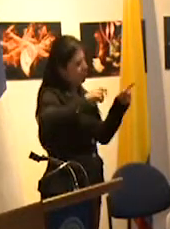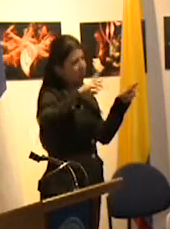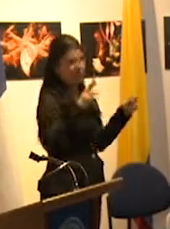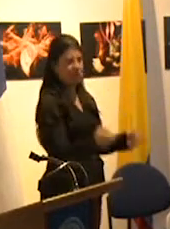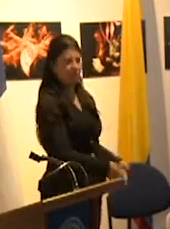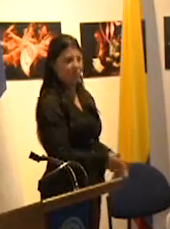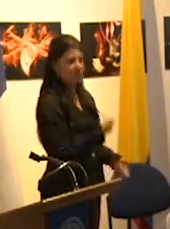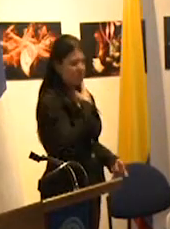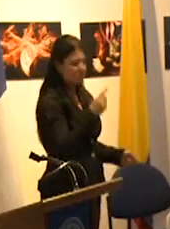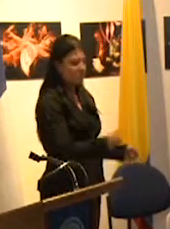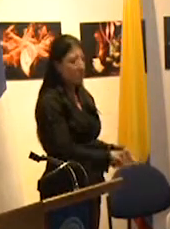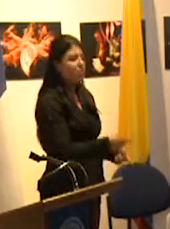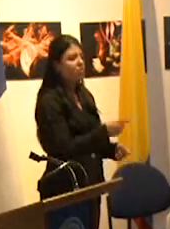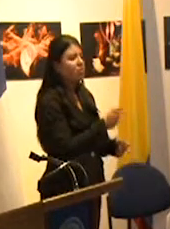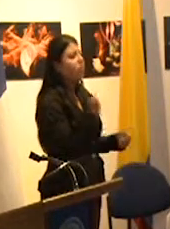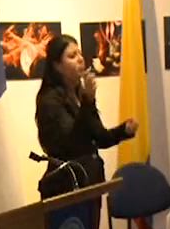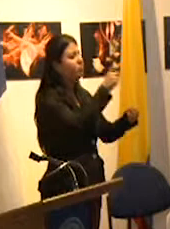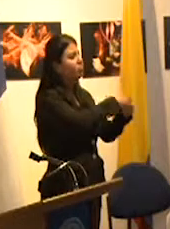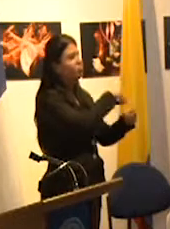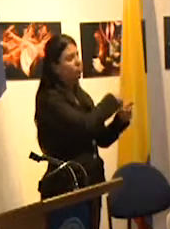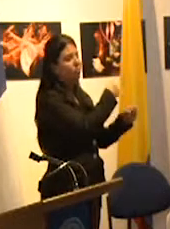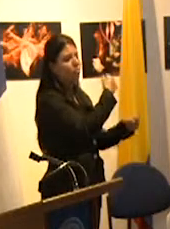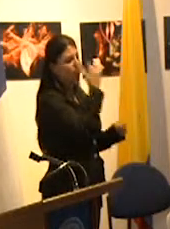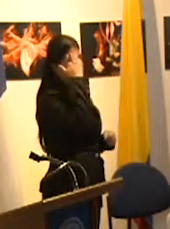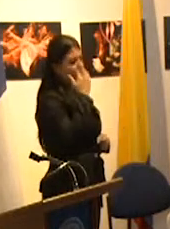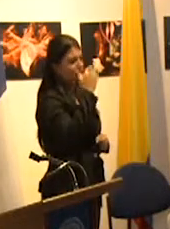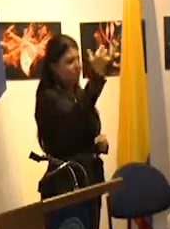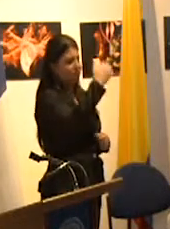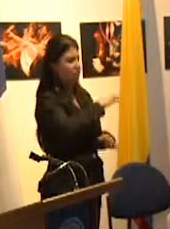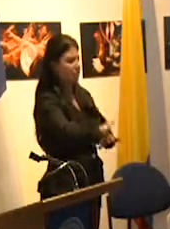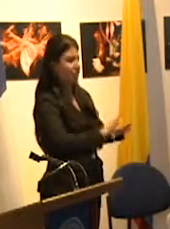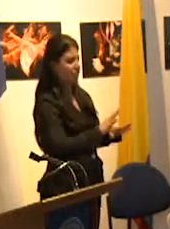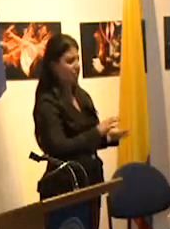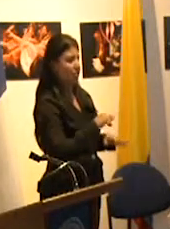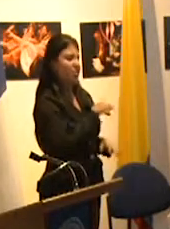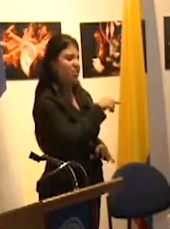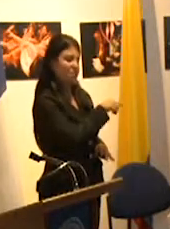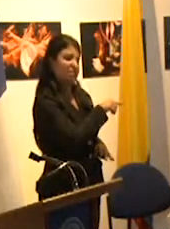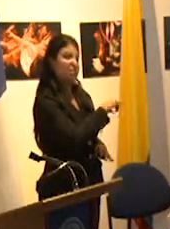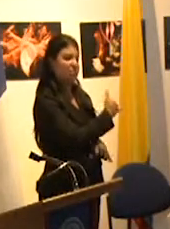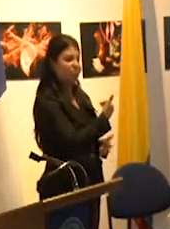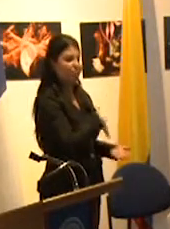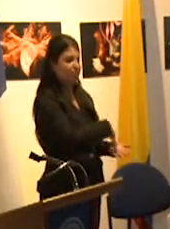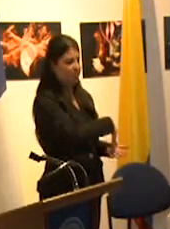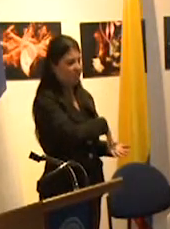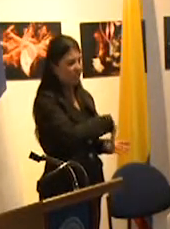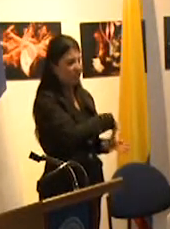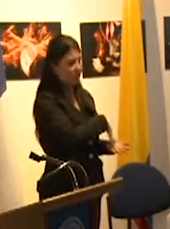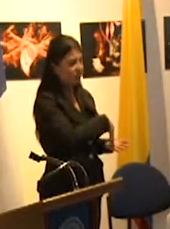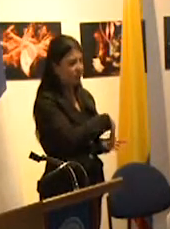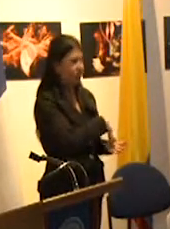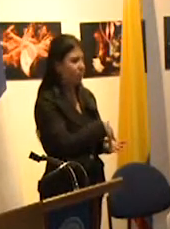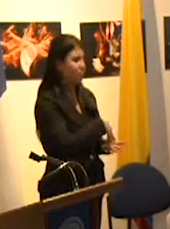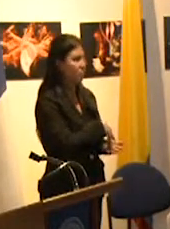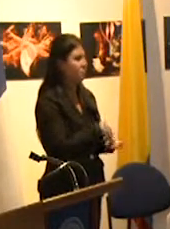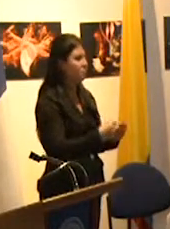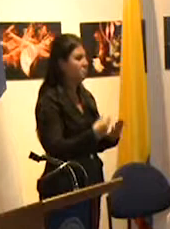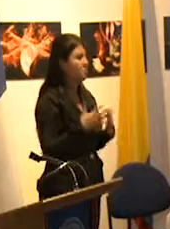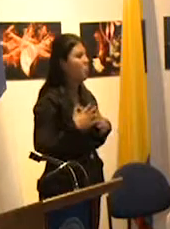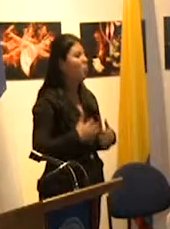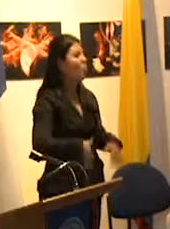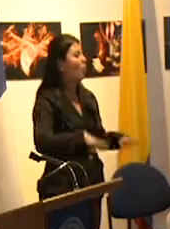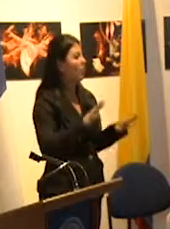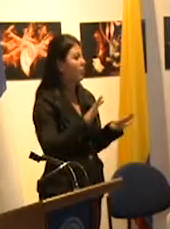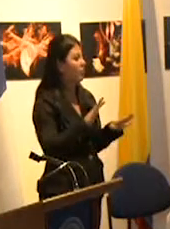reducida a la inserción socioprofesional genera una muy fuerte debilidad para enfrentar cualquier